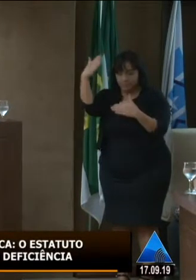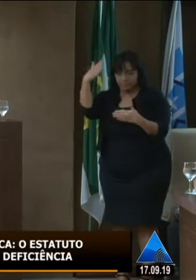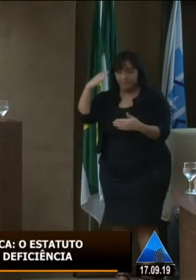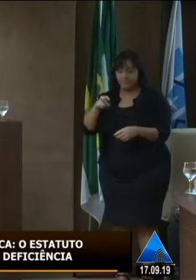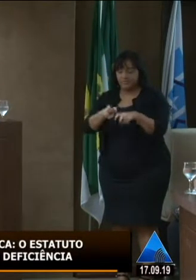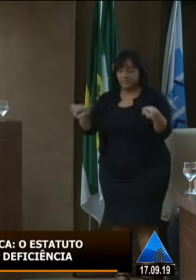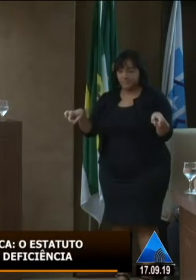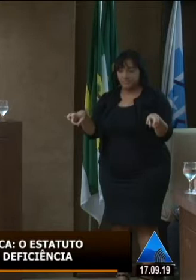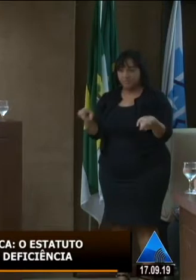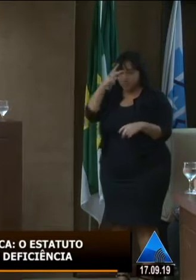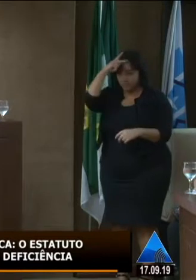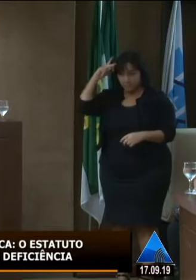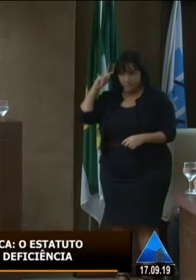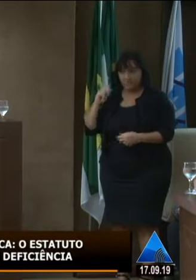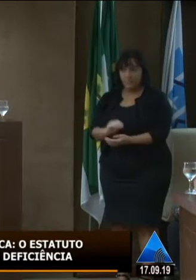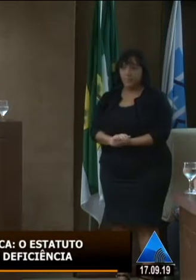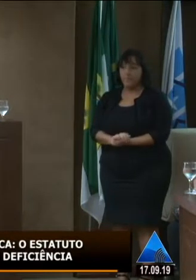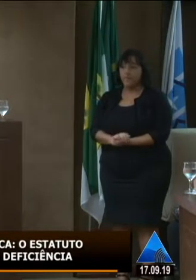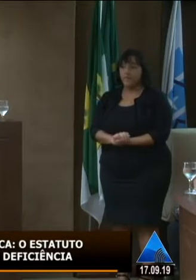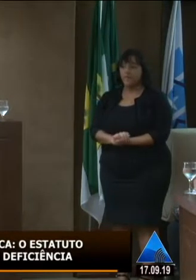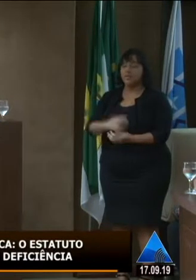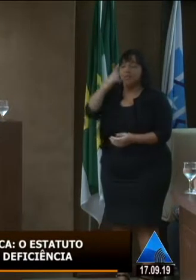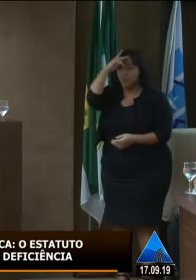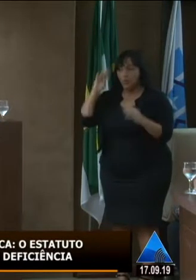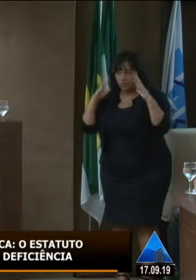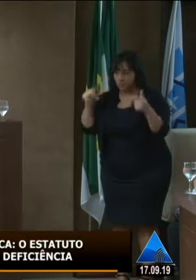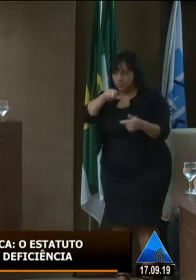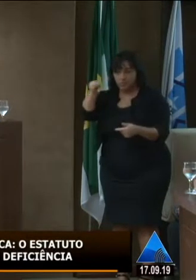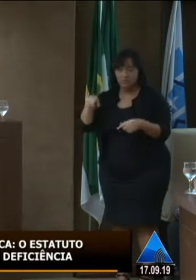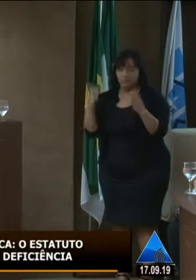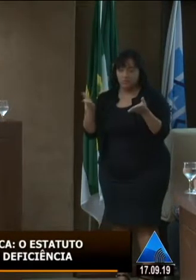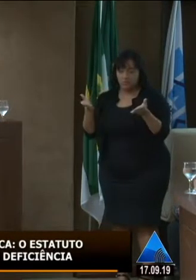de saudar o pessoal do Caicó, do José Cardoso,